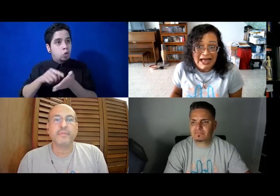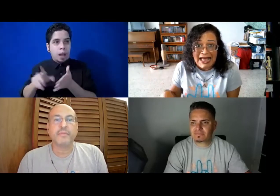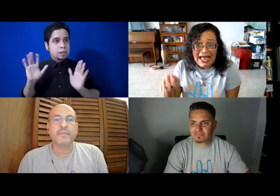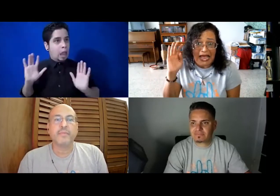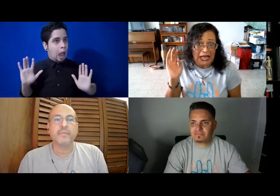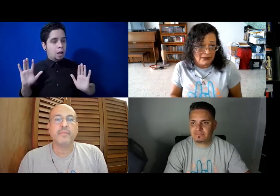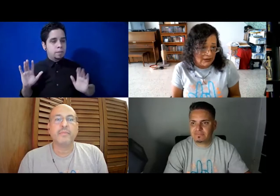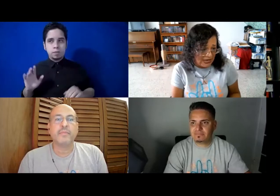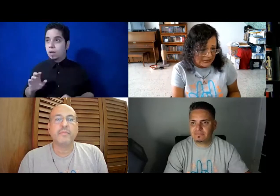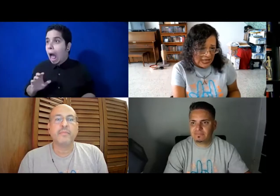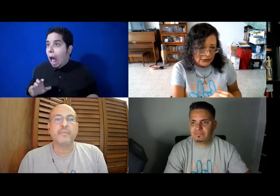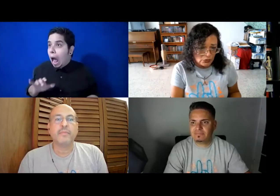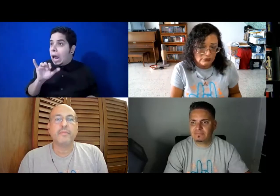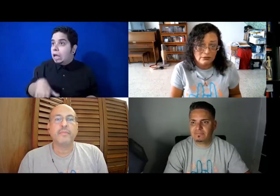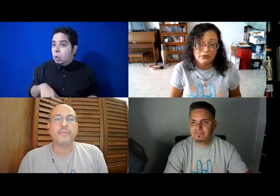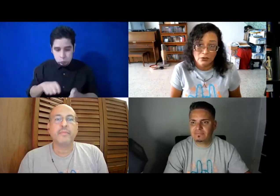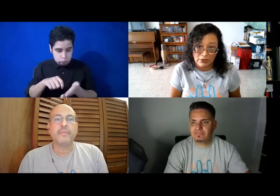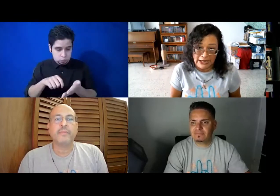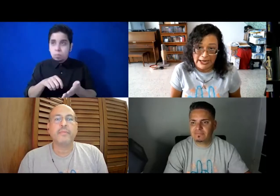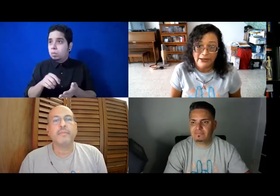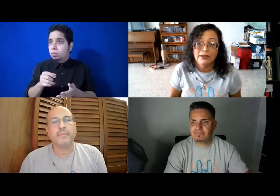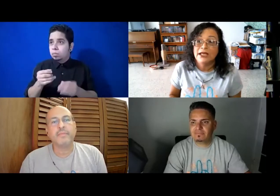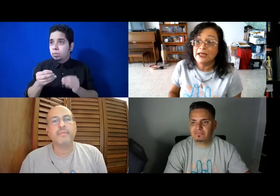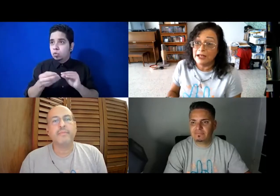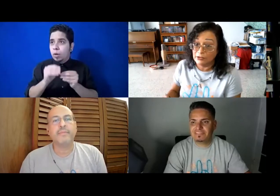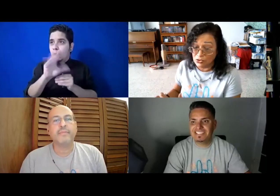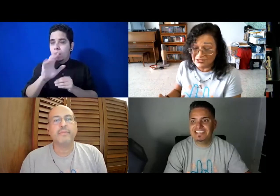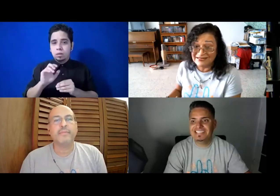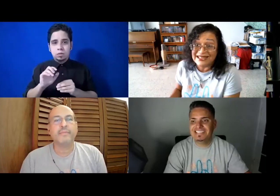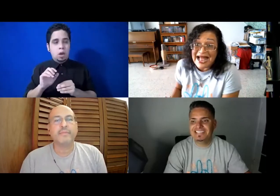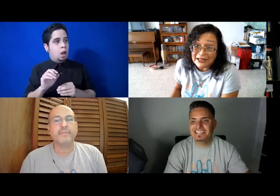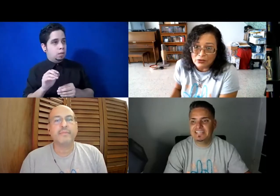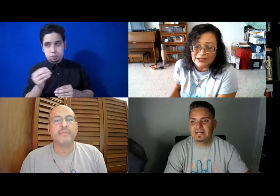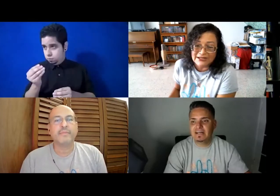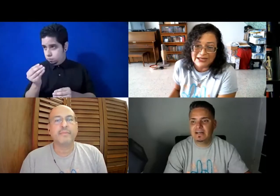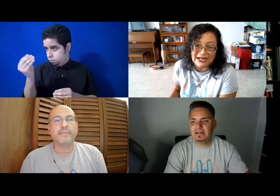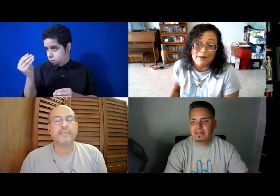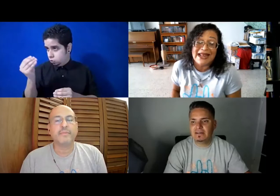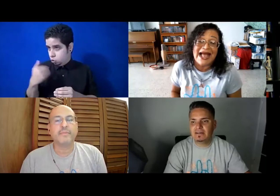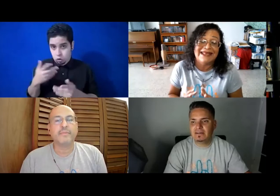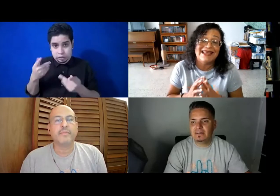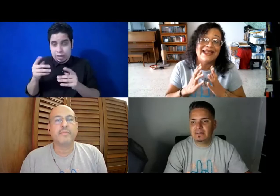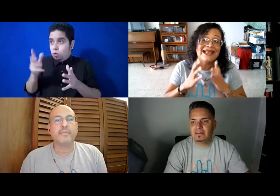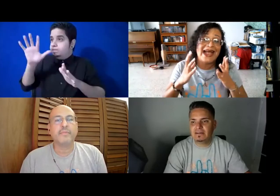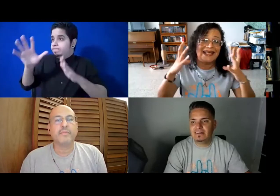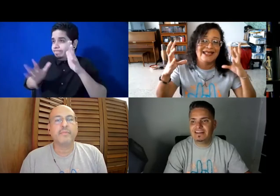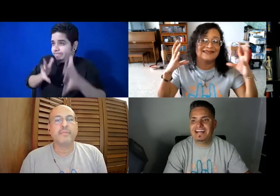¡Ah! Es tanto. Ok. Y entonces, trato de decirle, mira, esa cara de esa